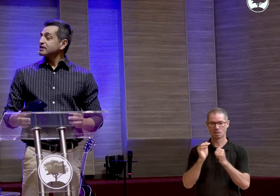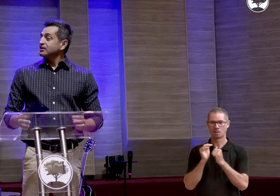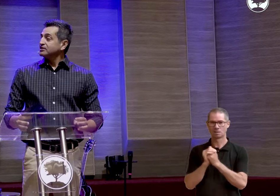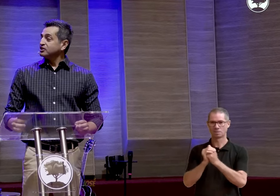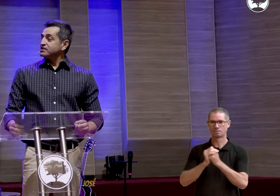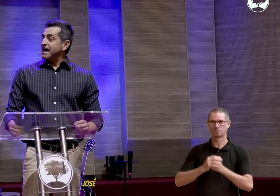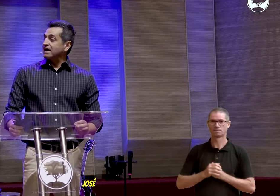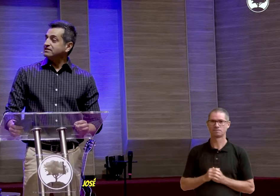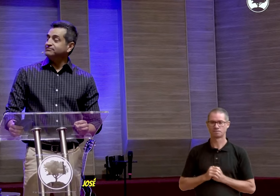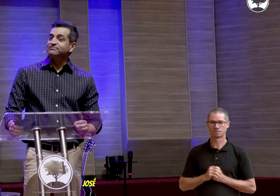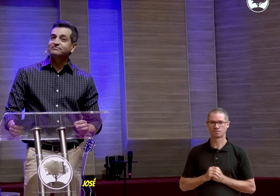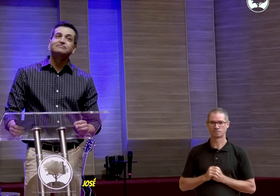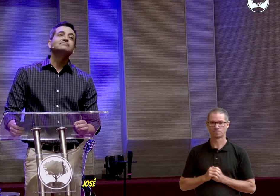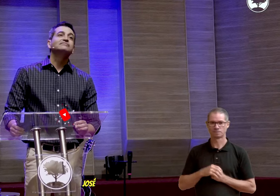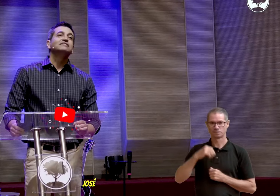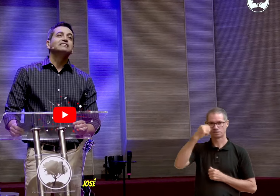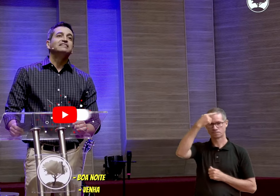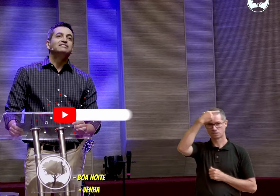José,